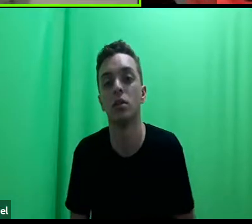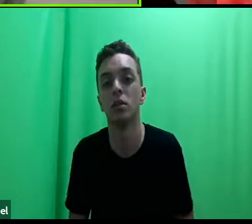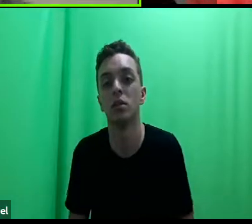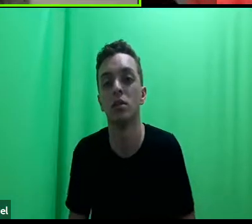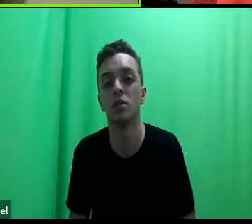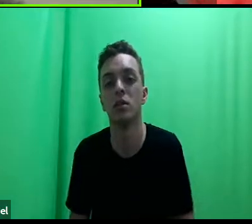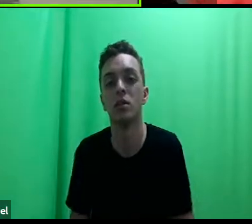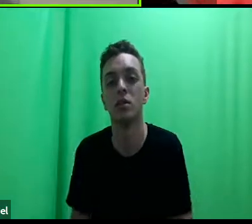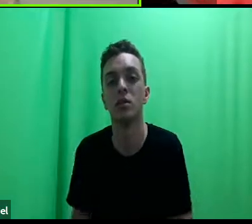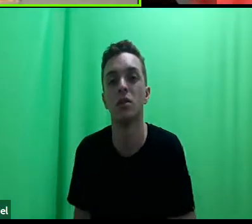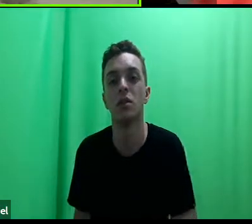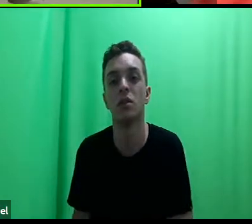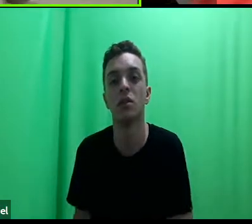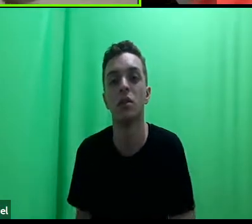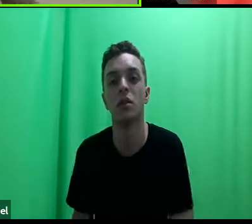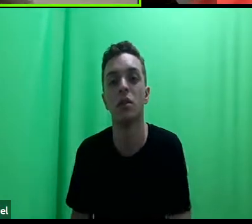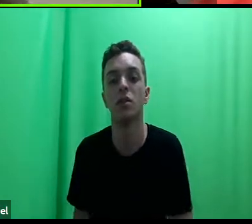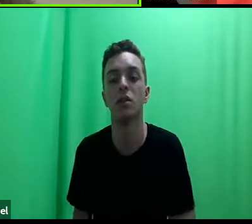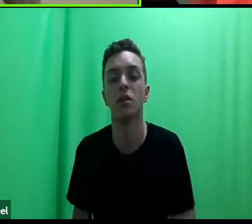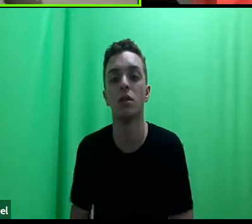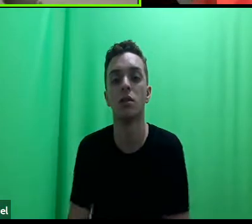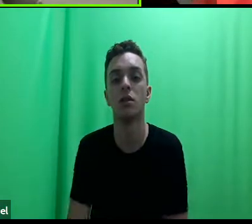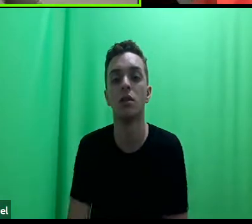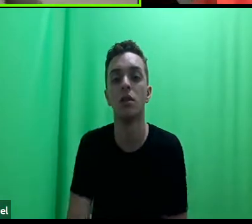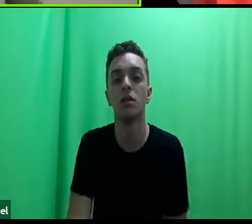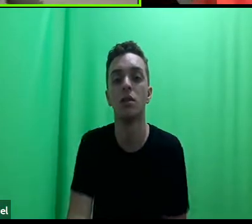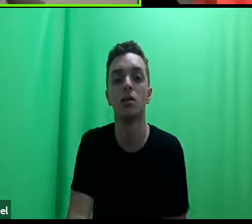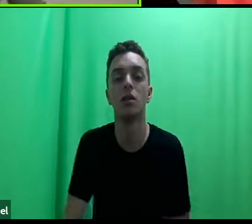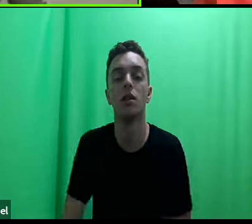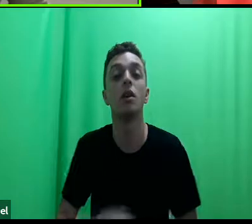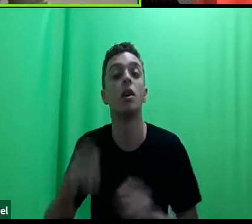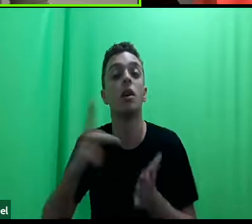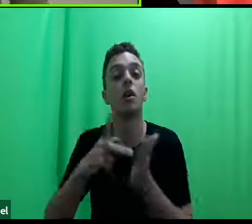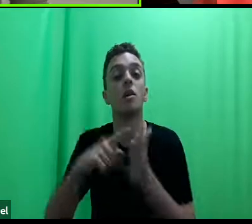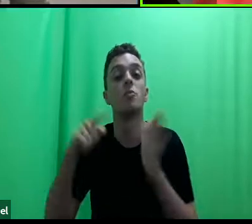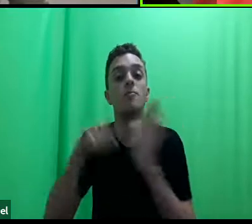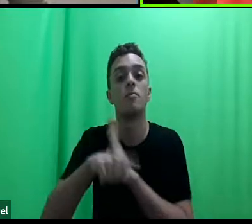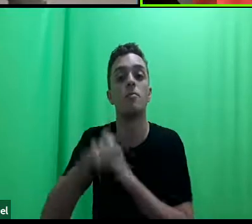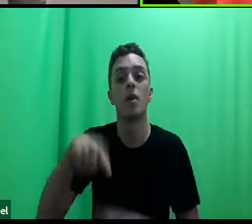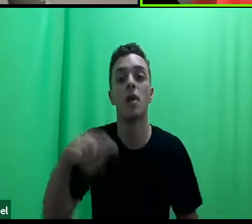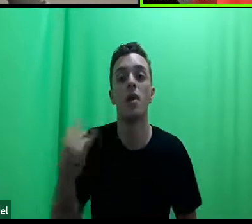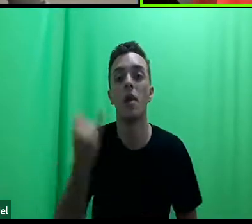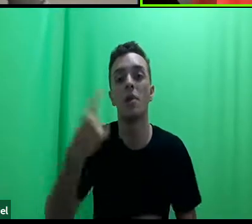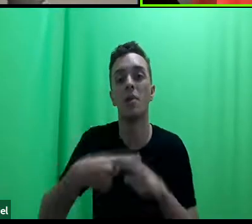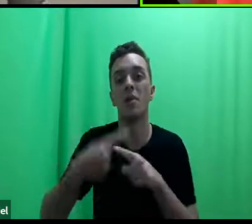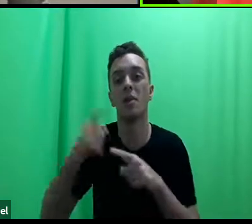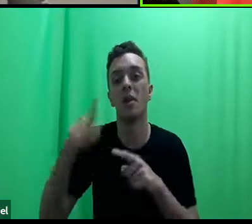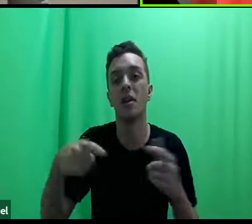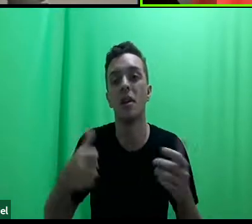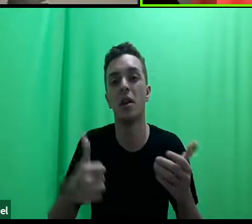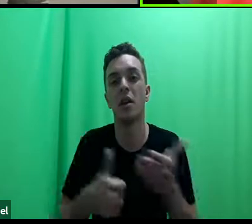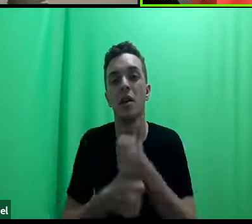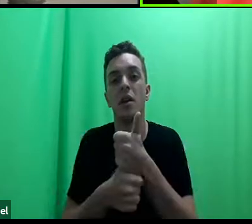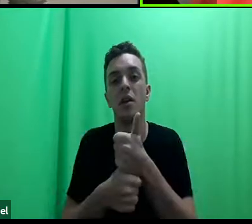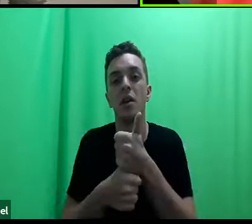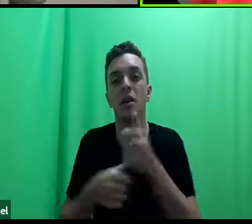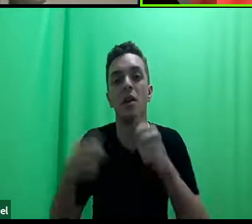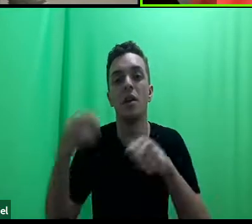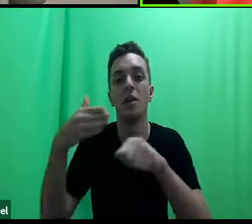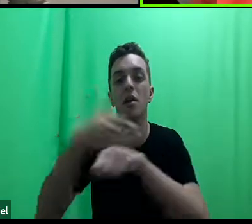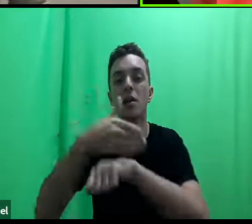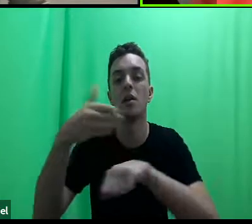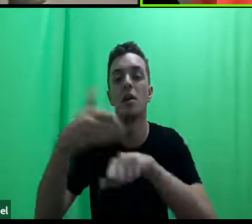Realmente a pergunta é muito importante, não é? Porque é um privilégio, não é? Poder participar nas